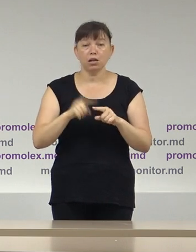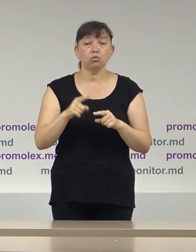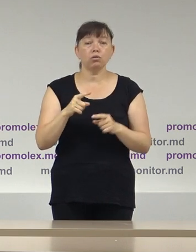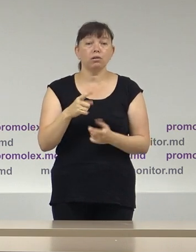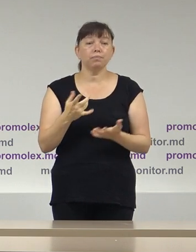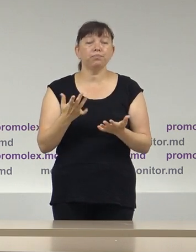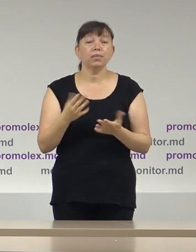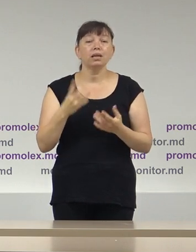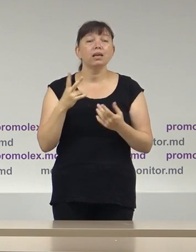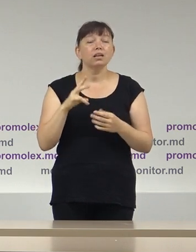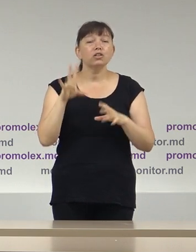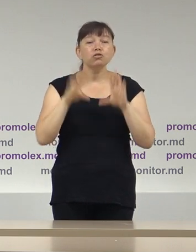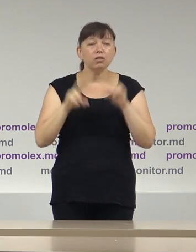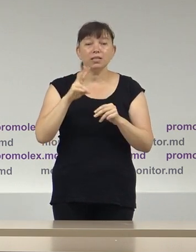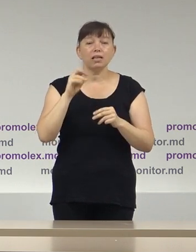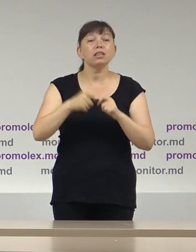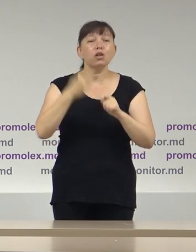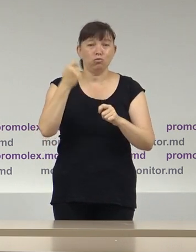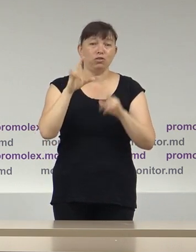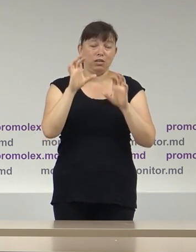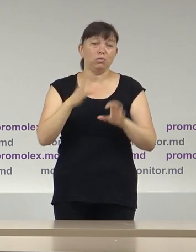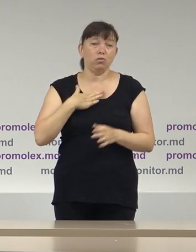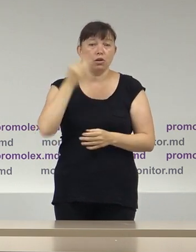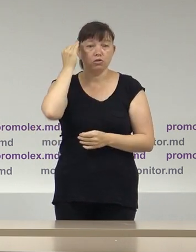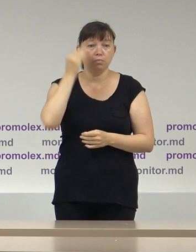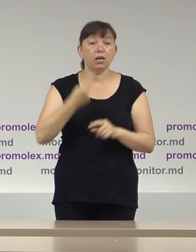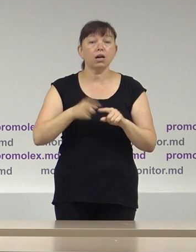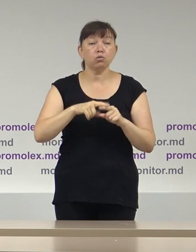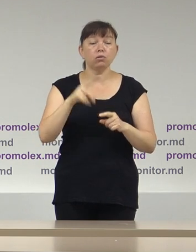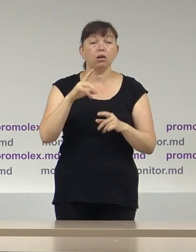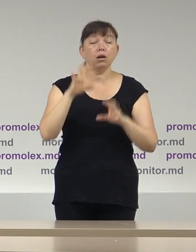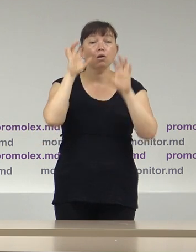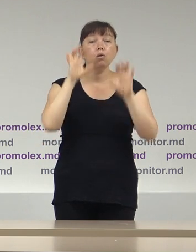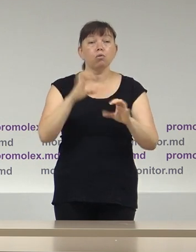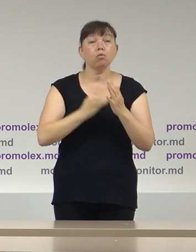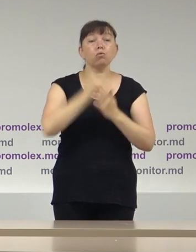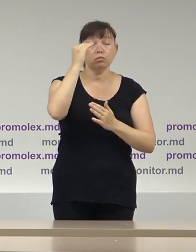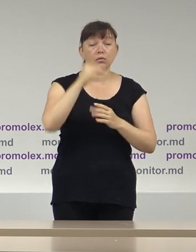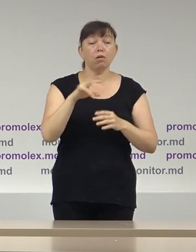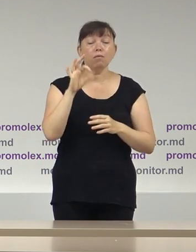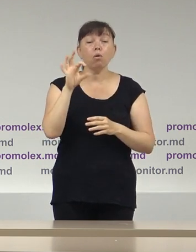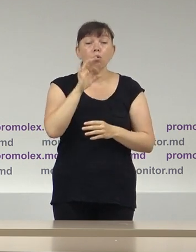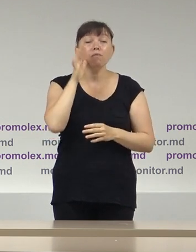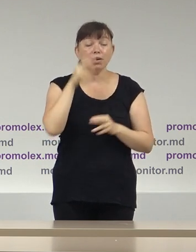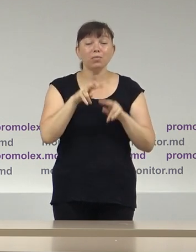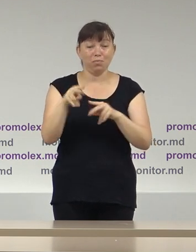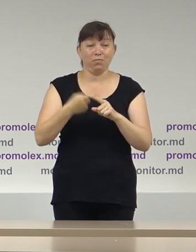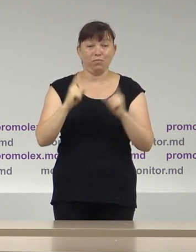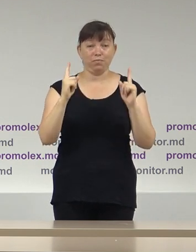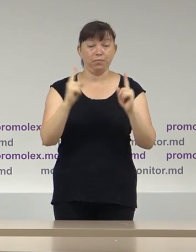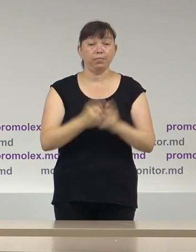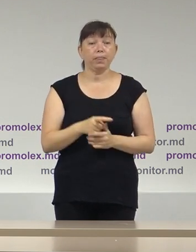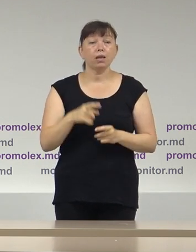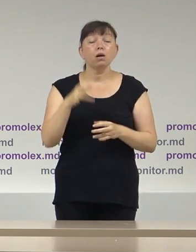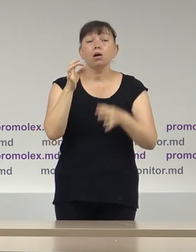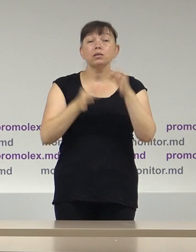excepțiilor de neconstiționalitate emise de către Curtea Constițională în perioada de monitorizare. Curtea